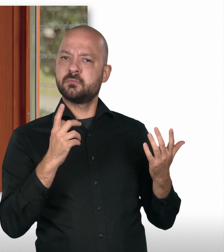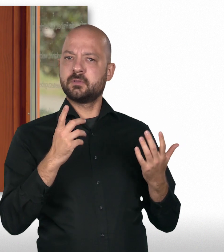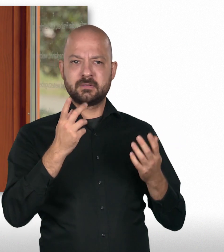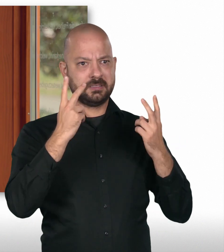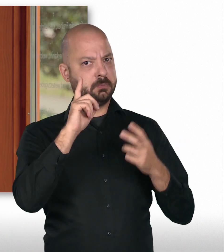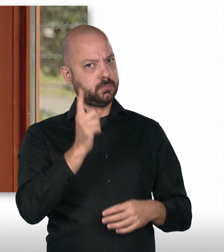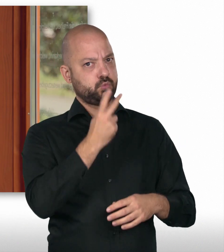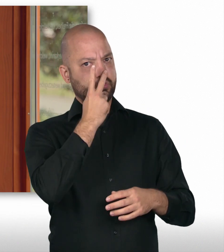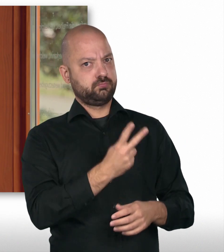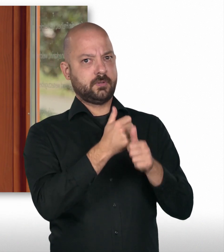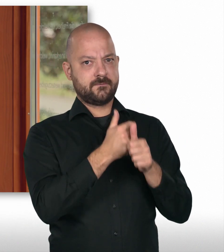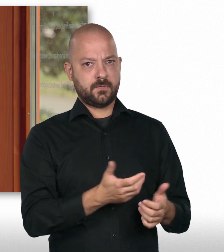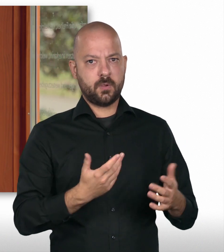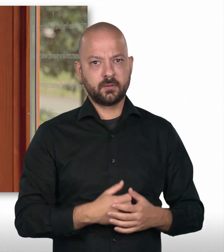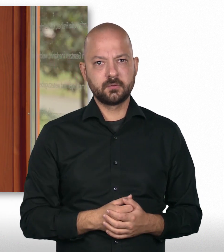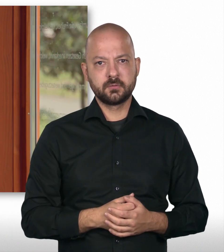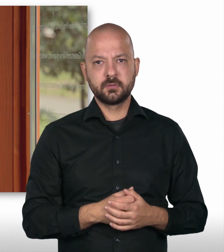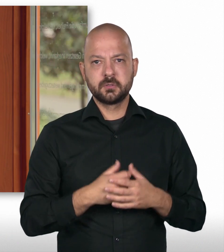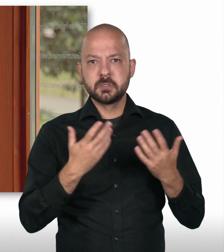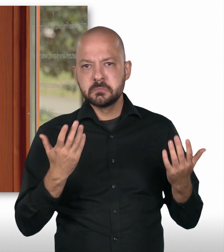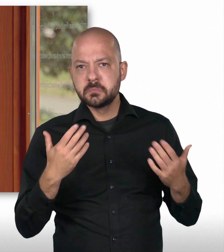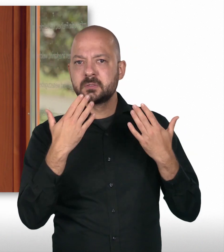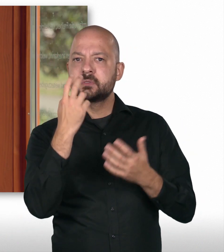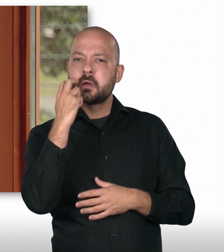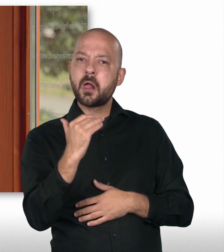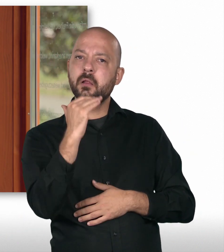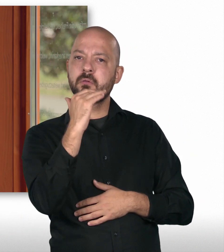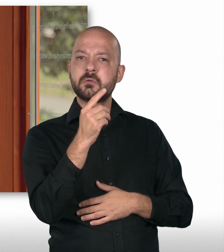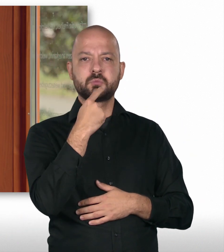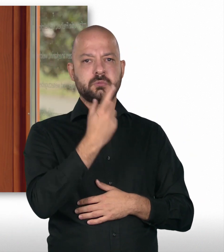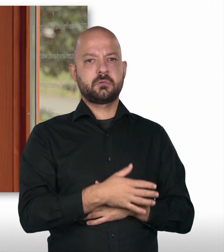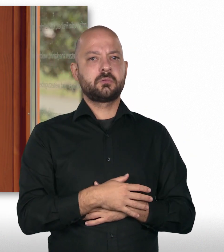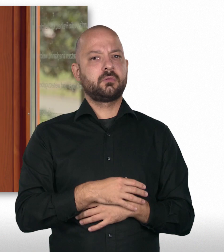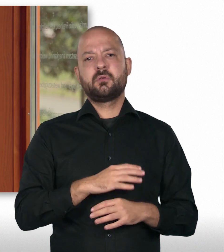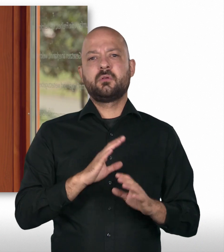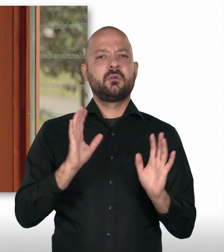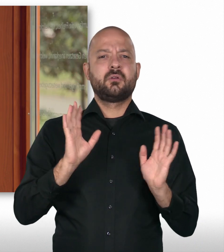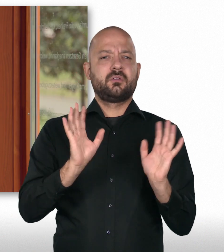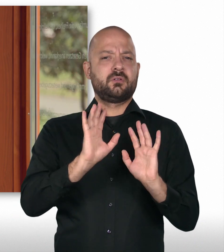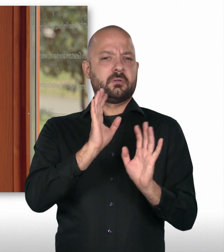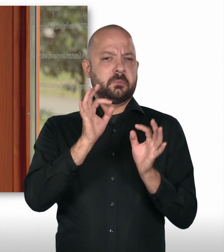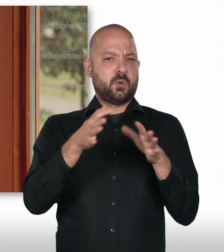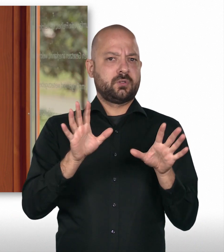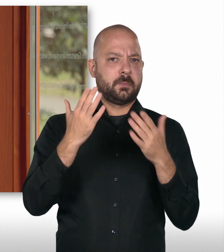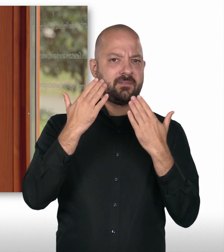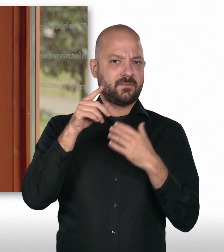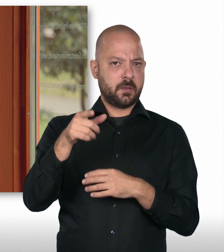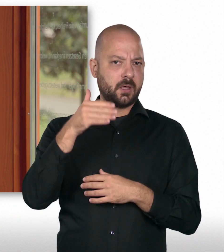es ein gewisses Alter, wo du sagst, da kann man sich nicht mehr für den Auswärtigen Dienst bewerben? Und was muss man vielleicht als